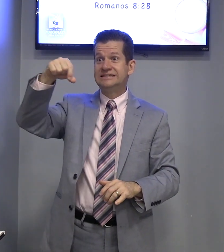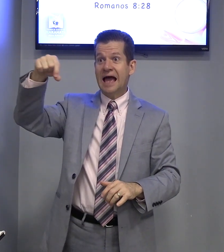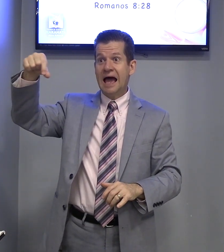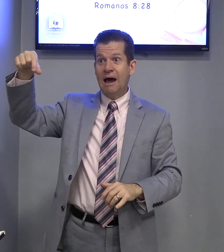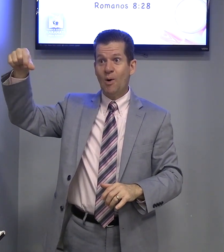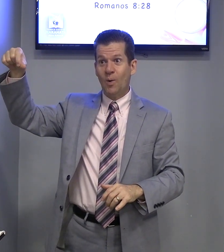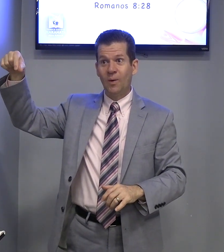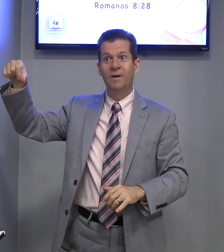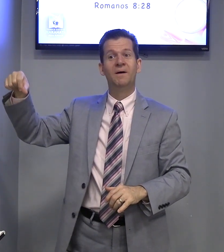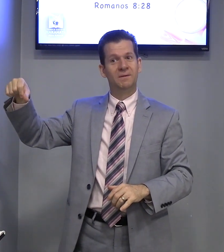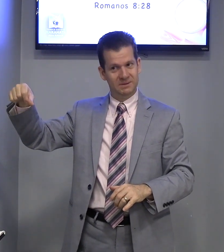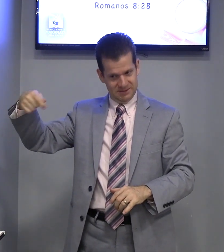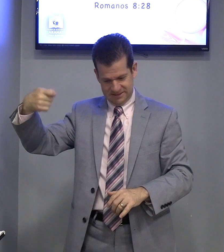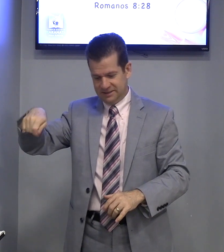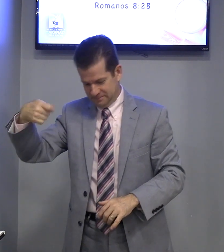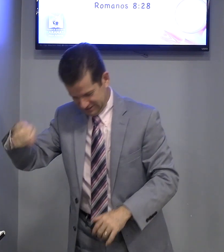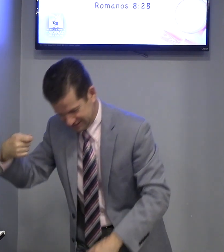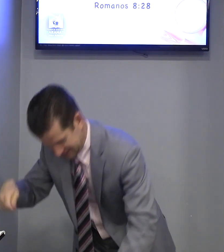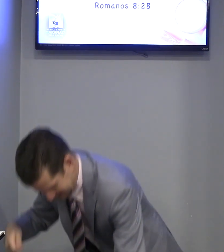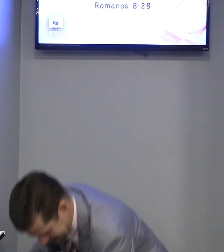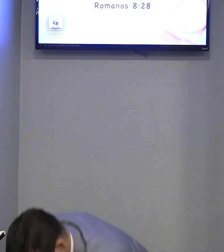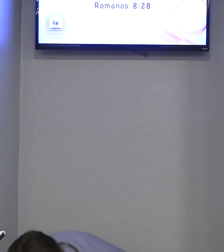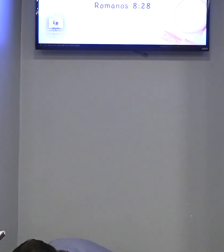Sal. Sal. Precisa.